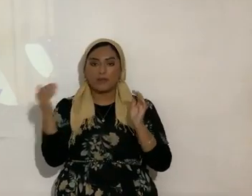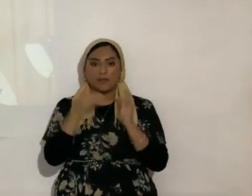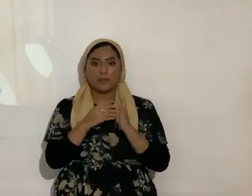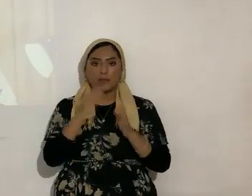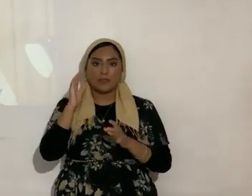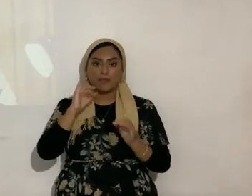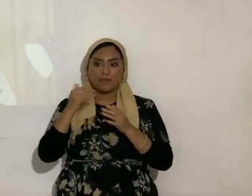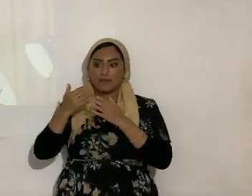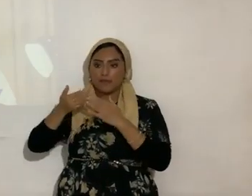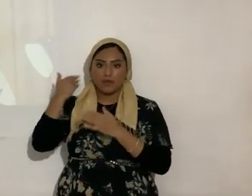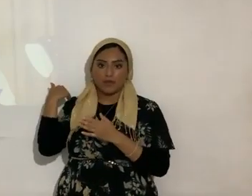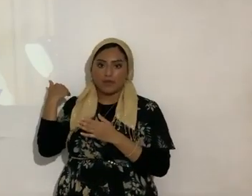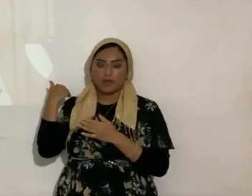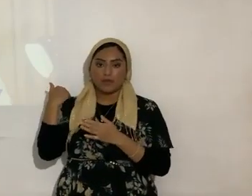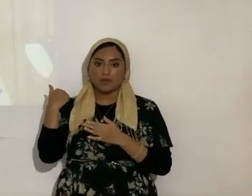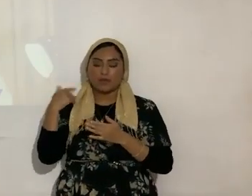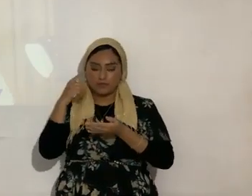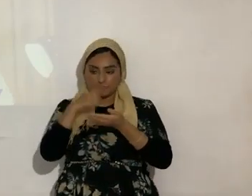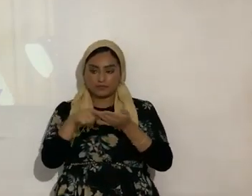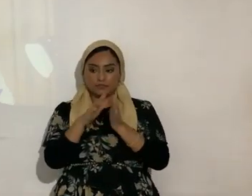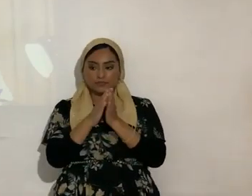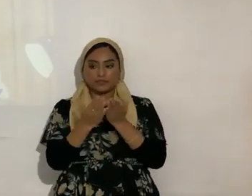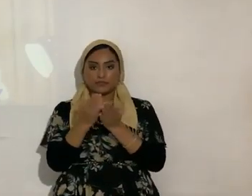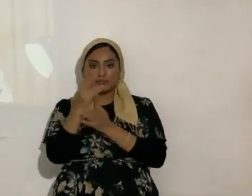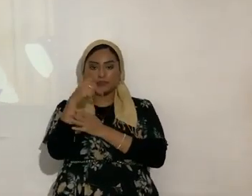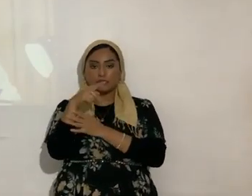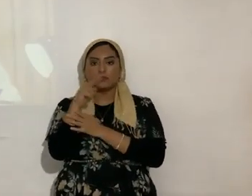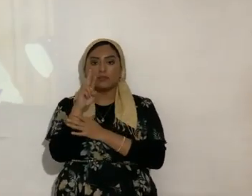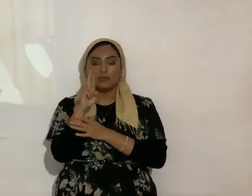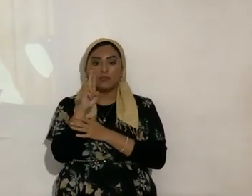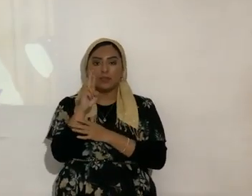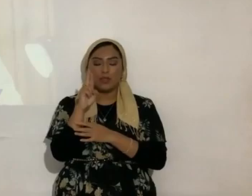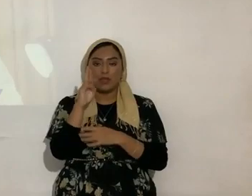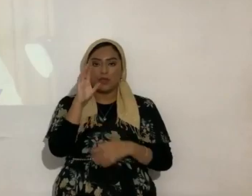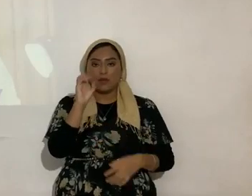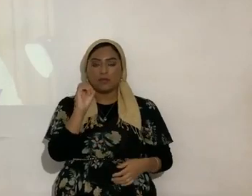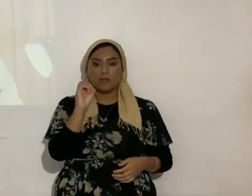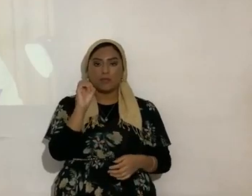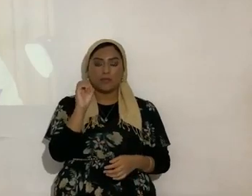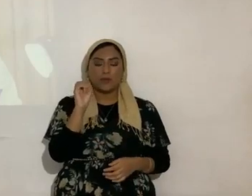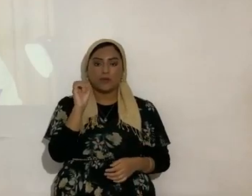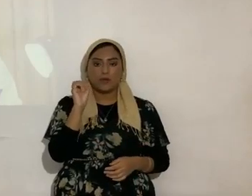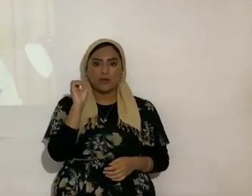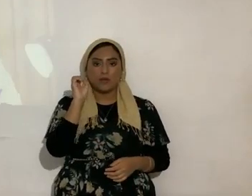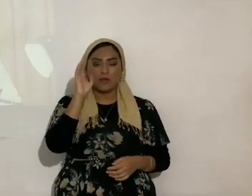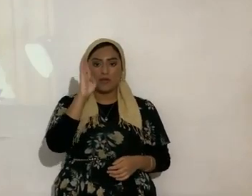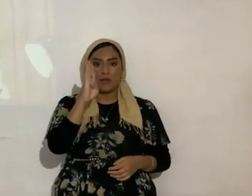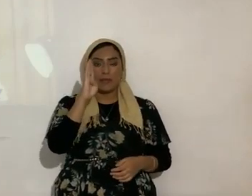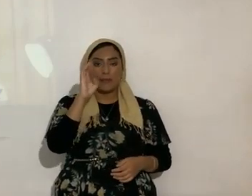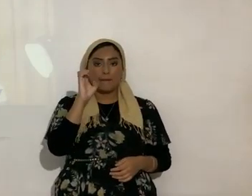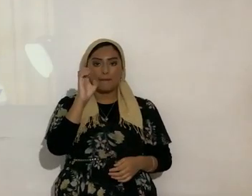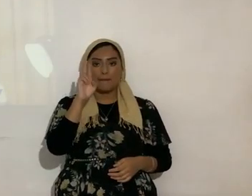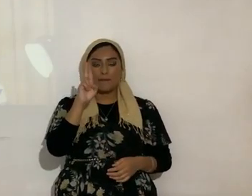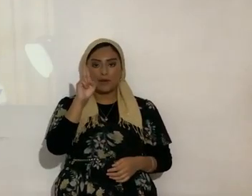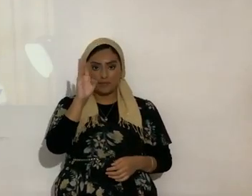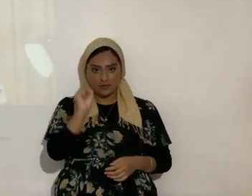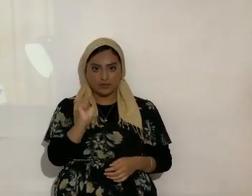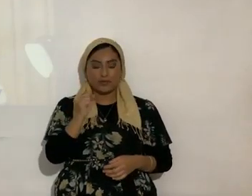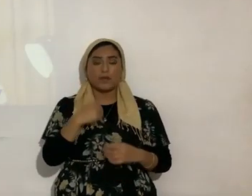antes vamos al libro de proverbios hermanos vamos para allá gocémonos hermanos yo los bendigo por eso cuando yo